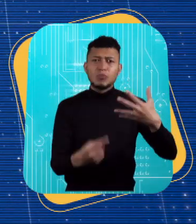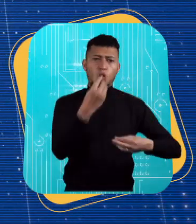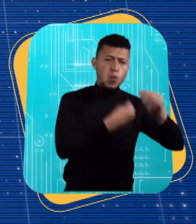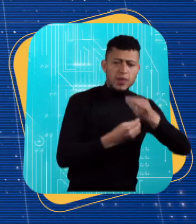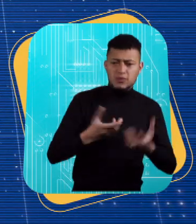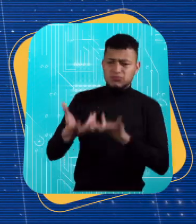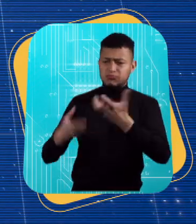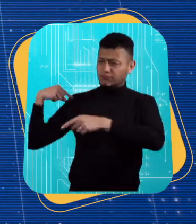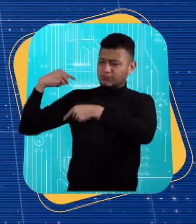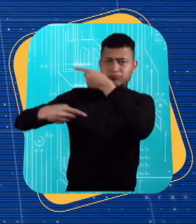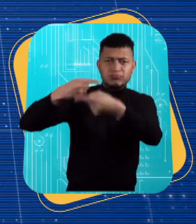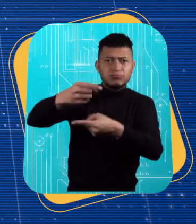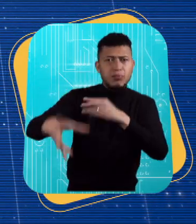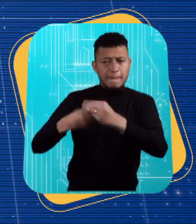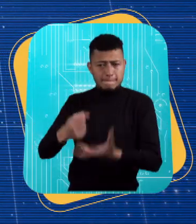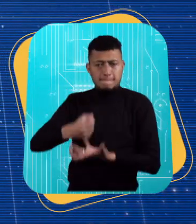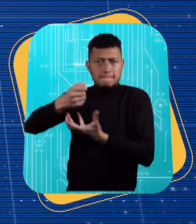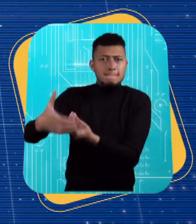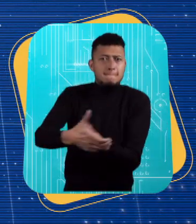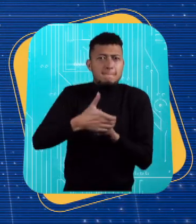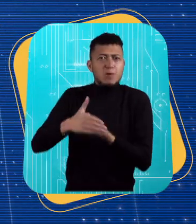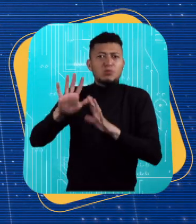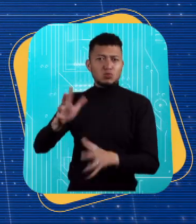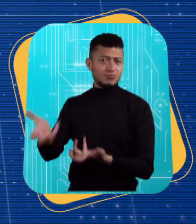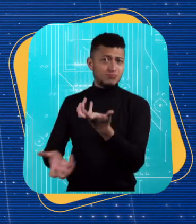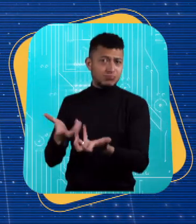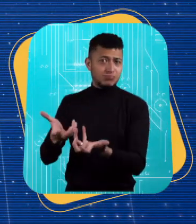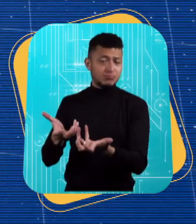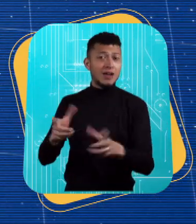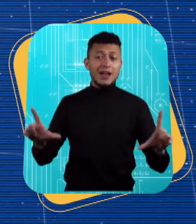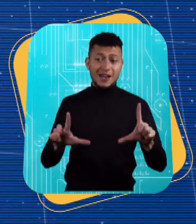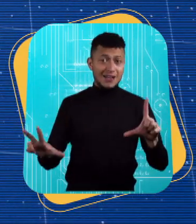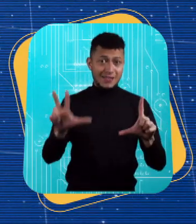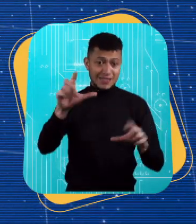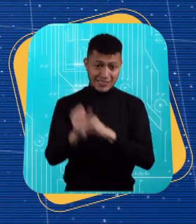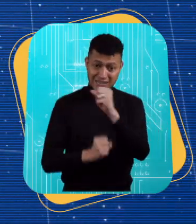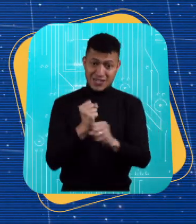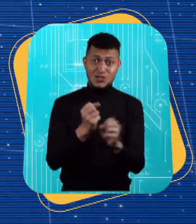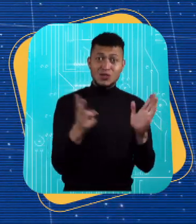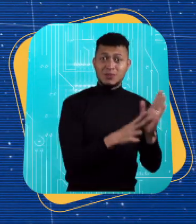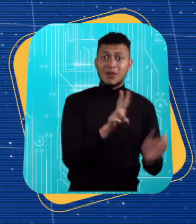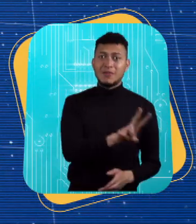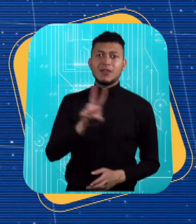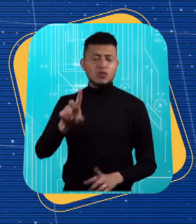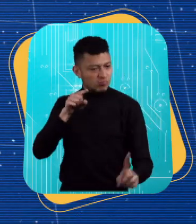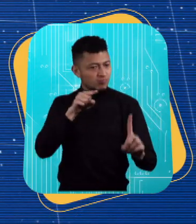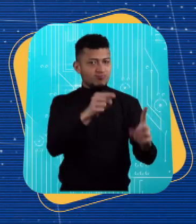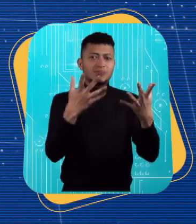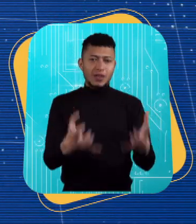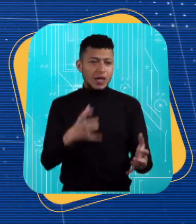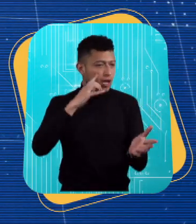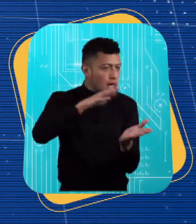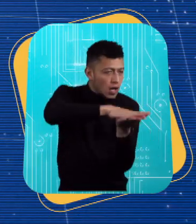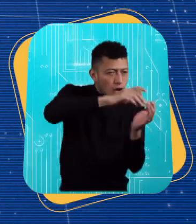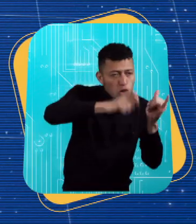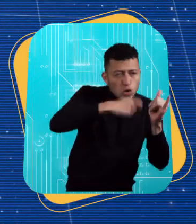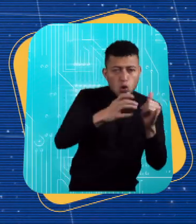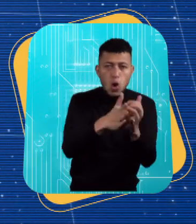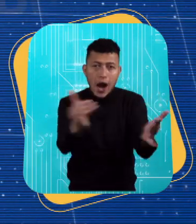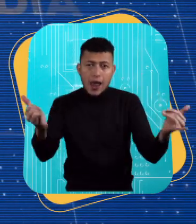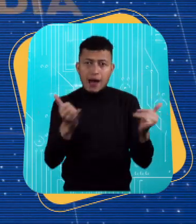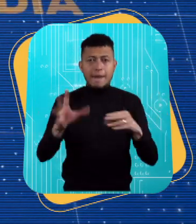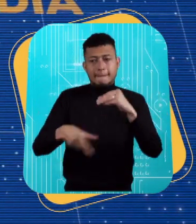recetas ancestrales, la nutrición y el patrimonio gastronómico. Canal 13 para el 2022 apuesta por un docu-reality